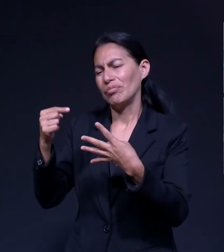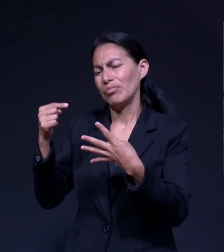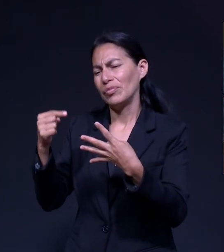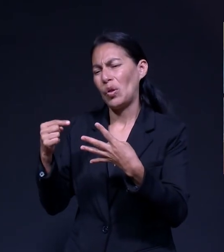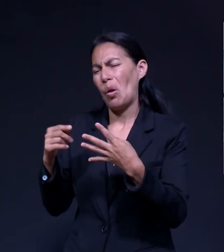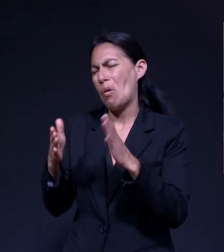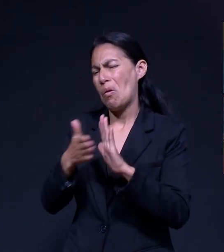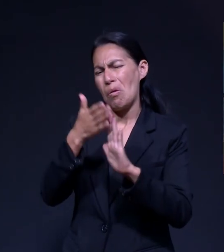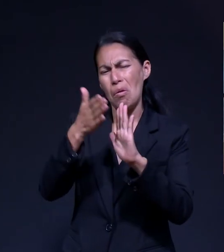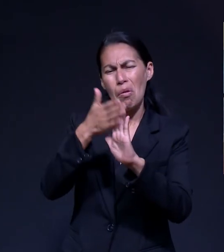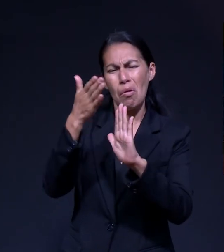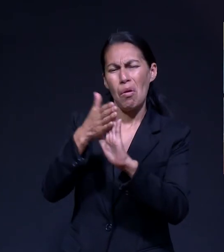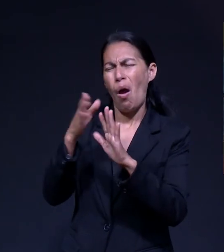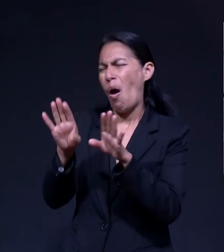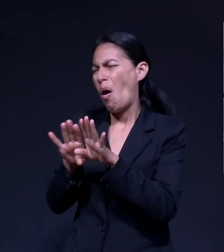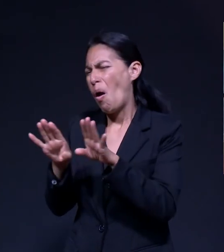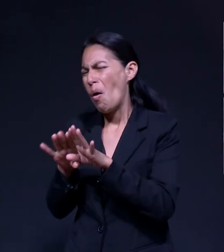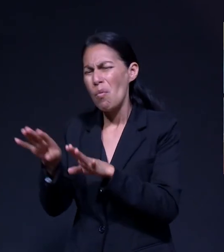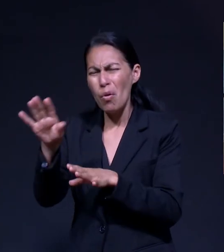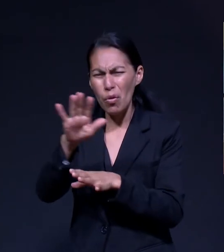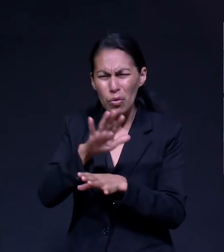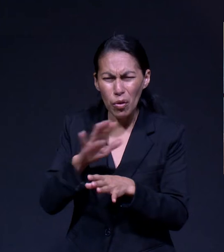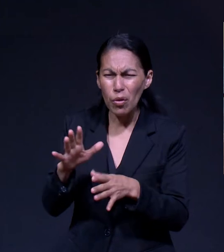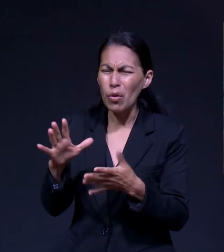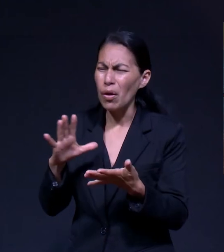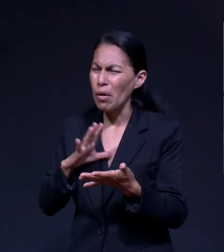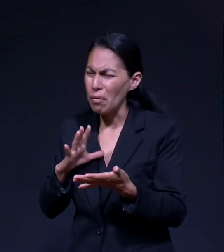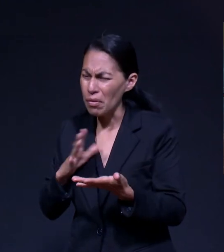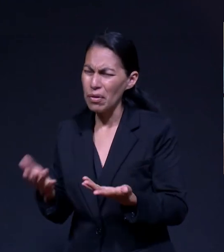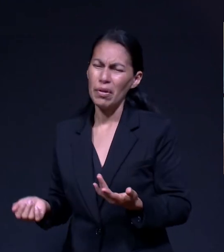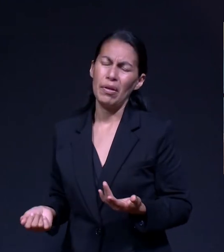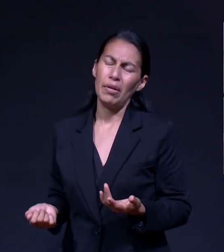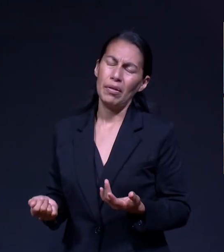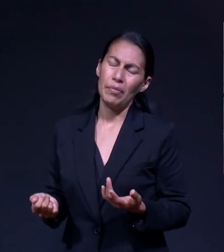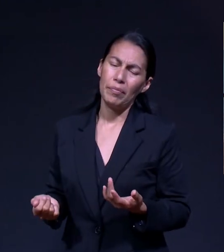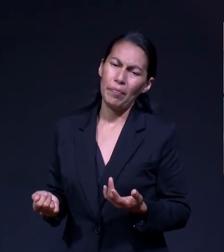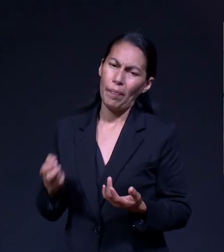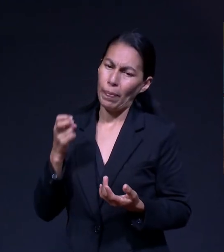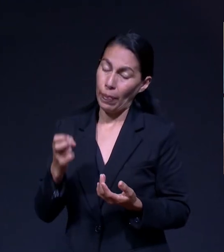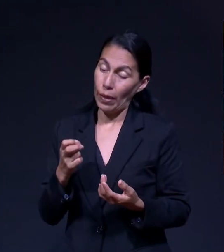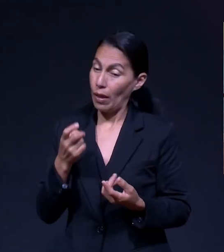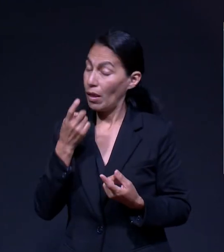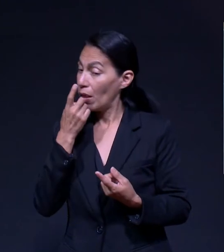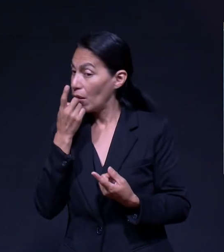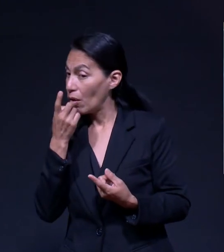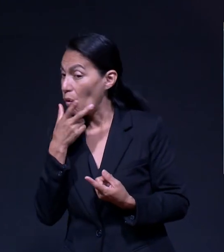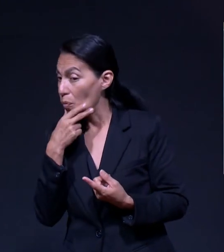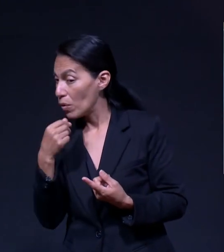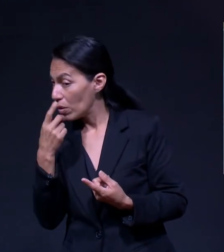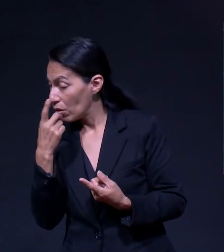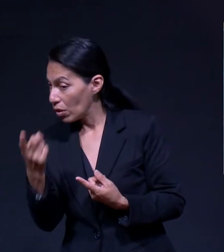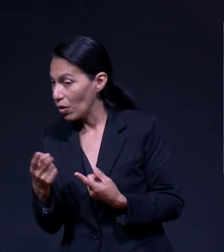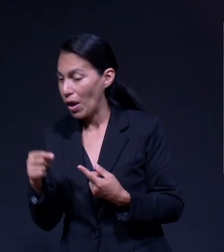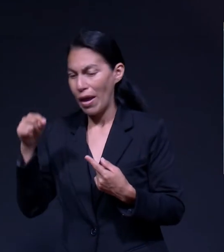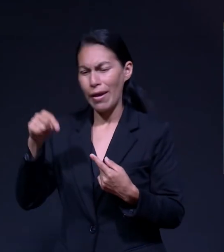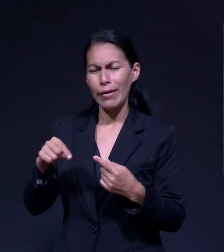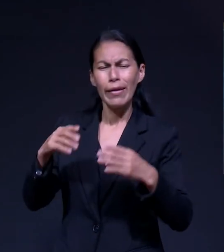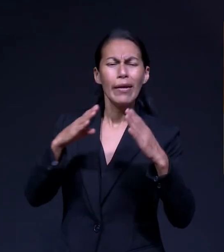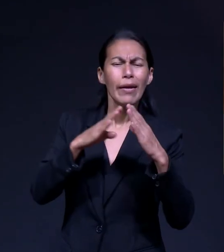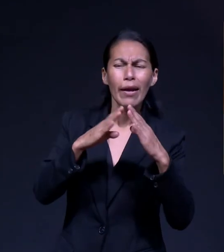sido La construcción Qué ventajas Qué bondades tenía Que ofrecía Y entonces había comenzado A decir Bueno En esta casa Ustedes